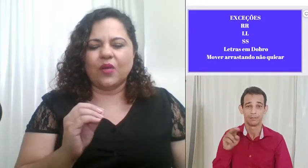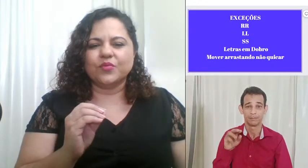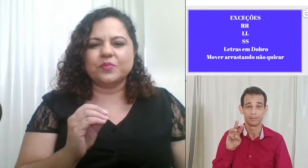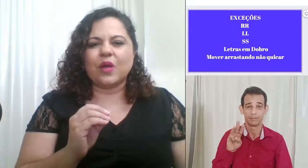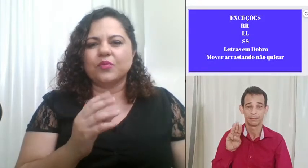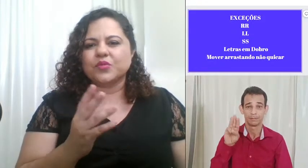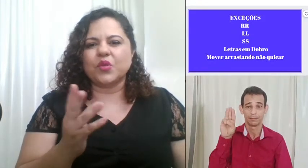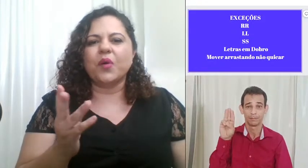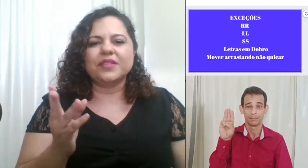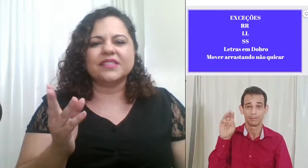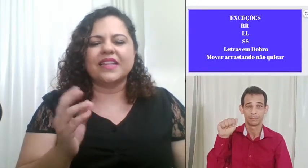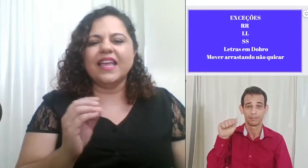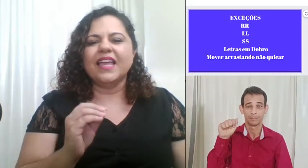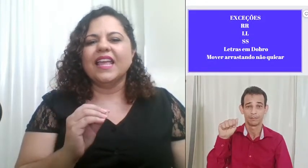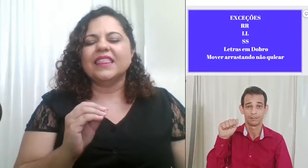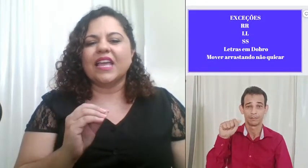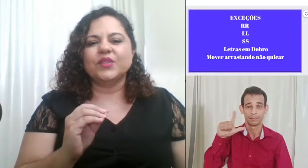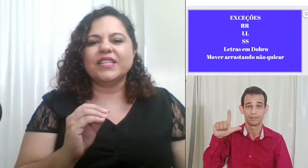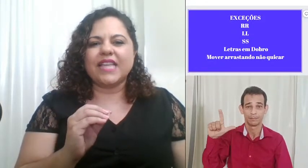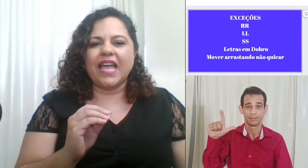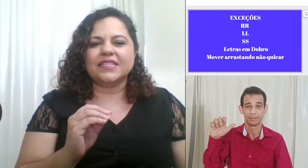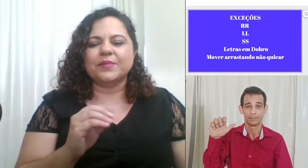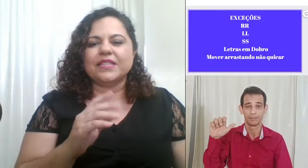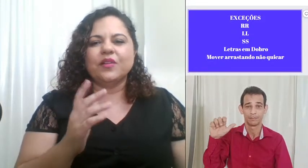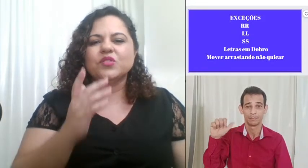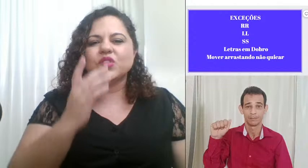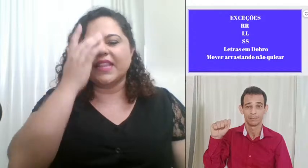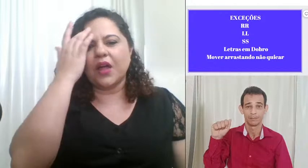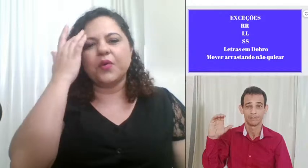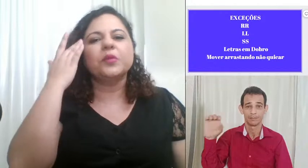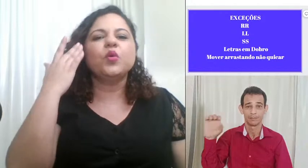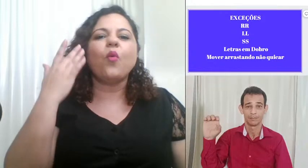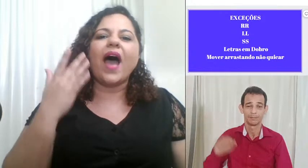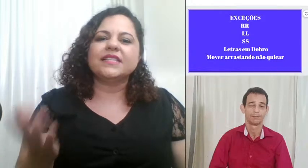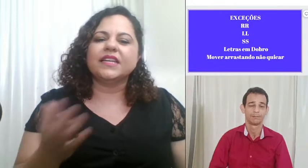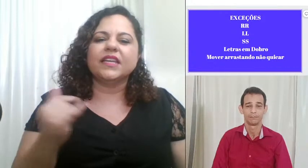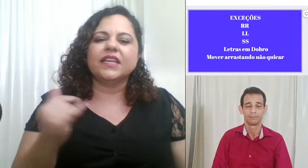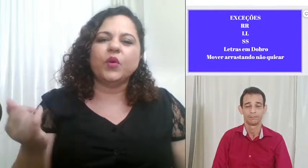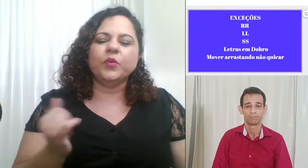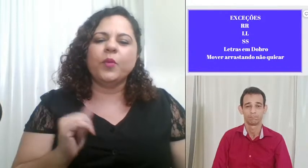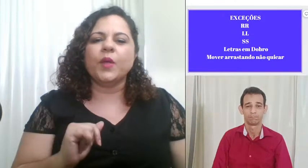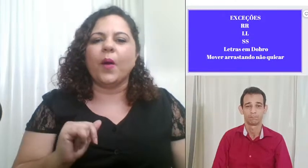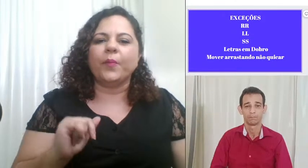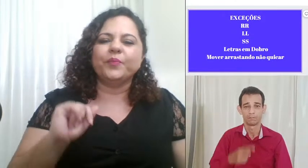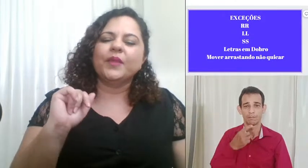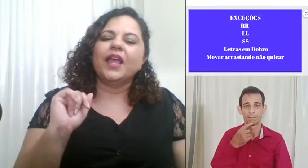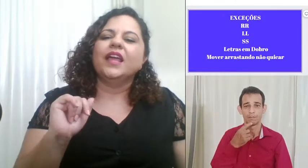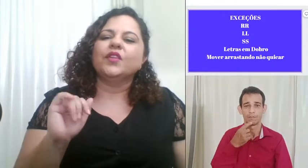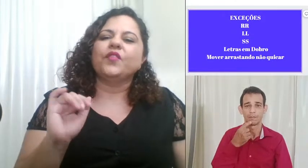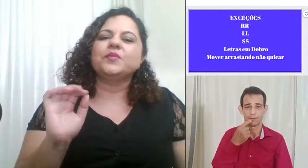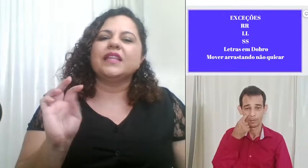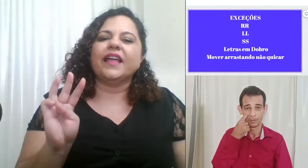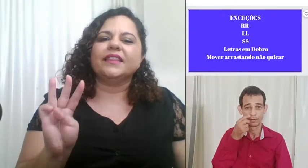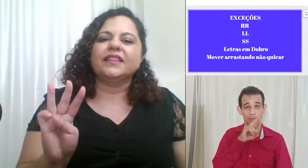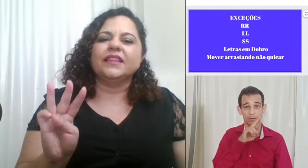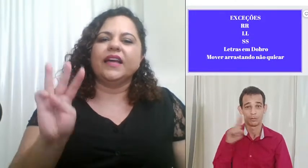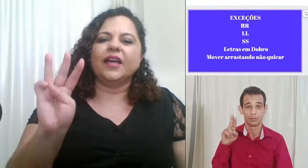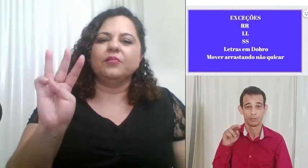alguns nomes tem dois r's mas vamos soletrar o nome do Wallace aqui que é o nome do meu irmão então vamos lá W